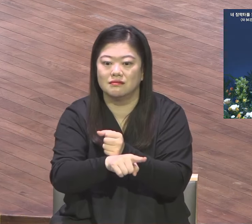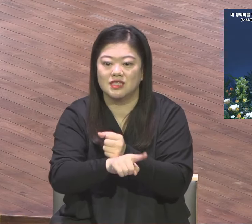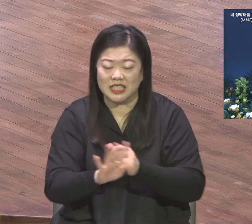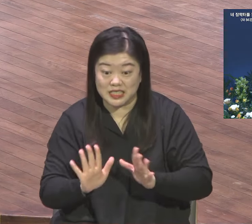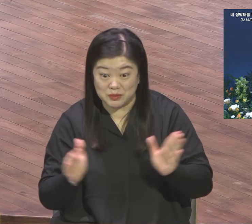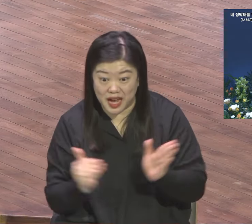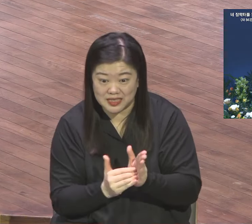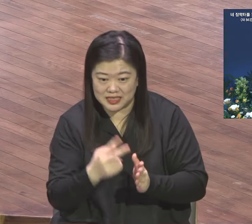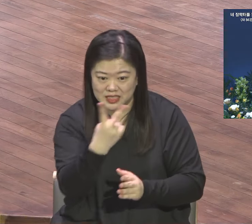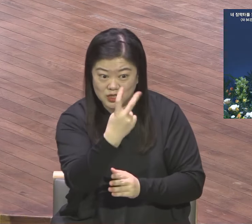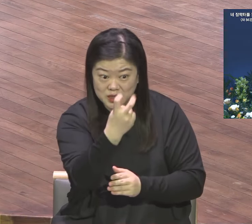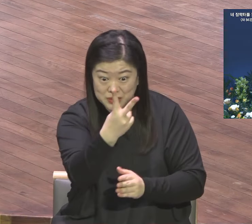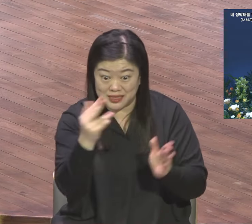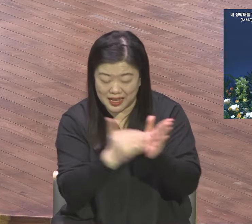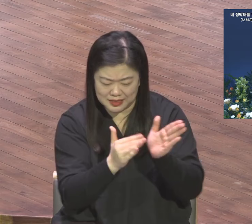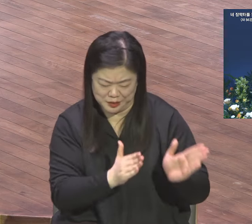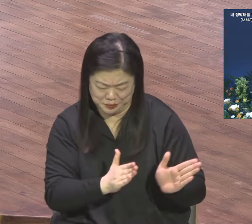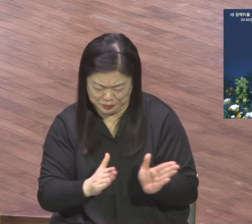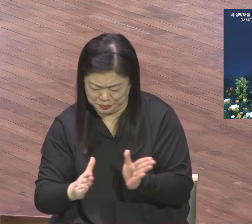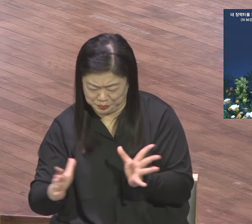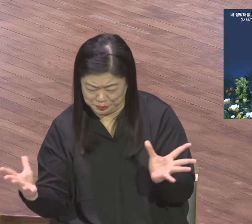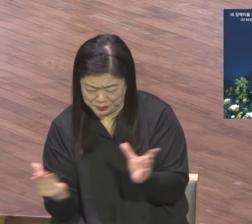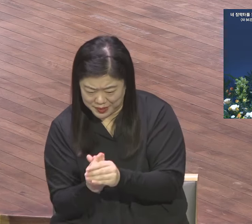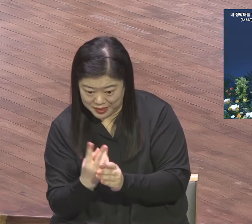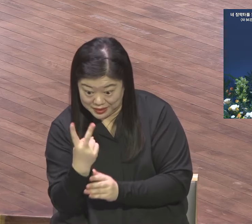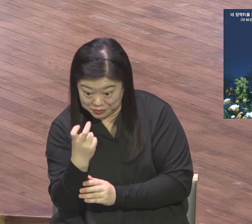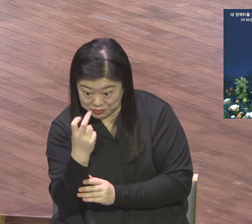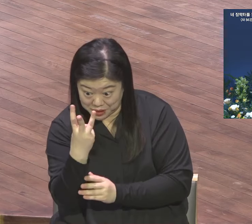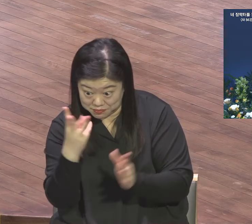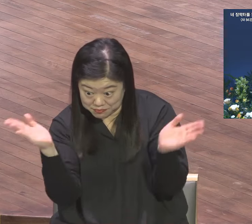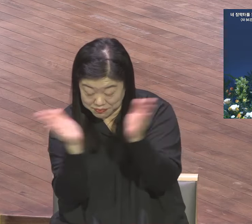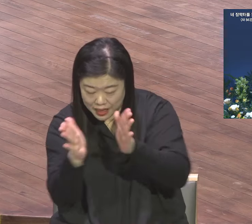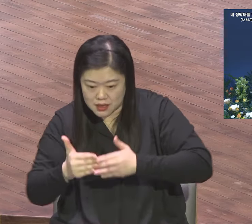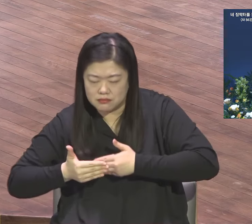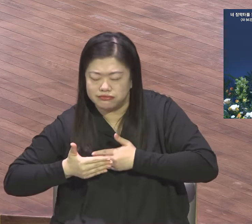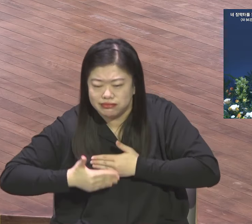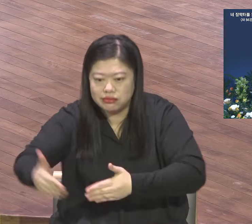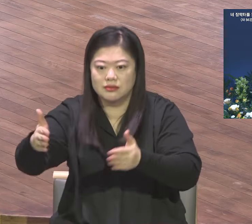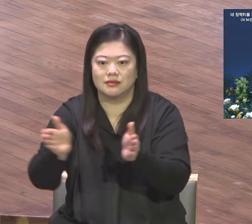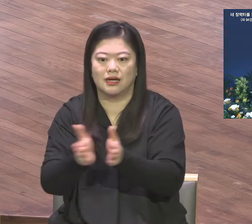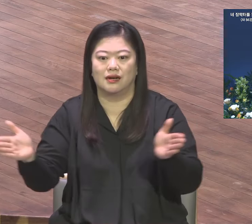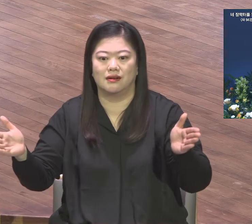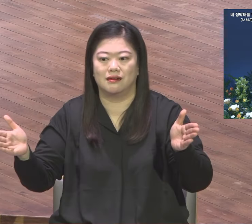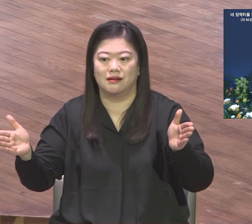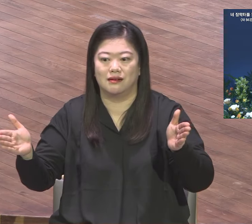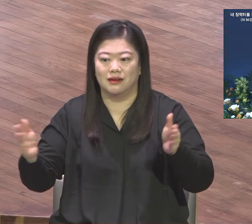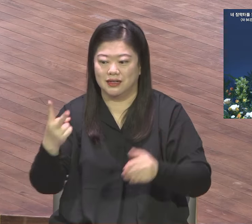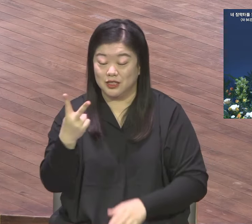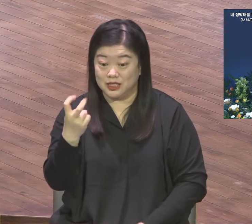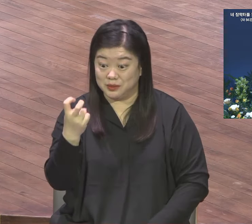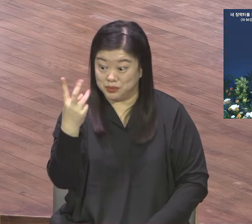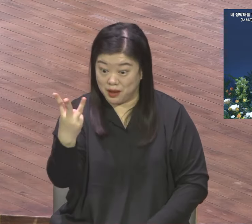헌당을 통해서 하나님께서 237 성교 플랫폼을 구축하셨고 구축된 플랫폼 위에서